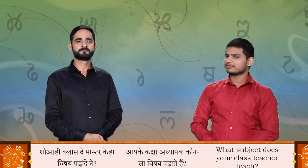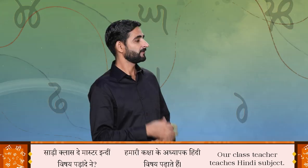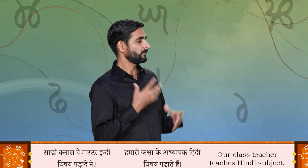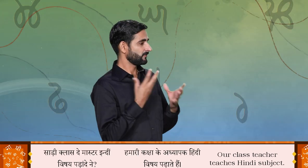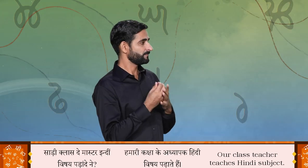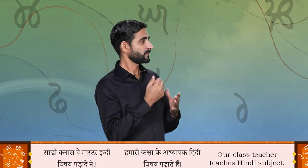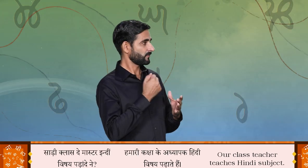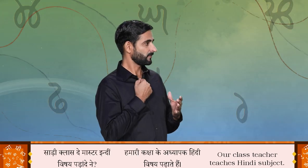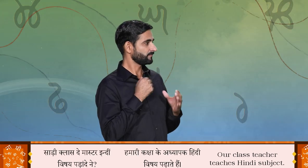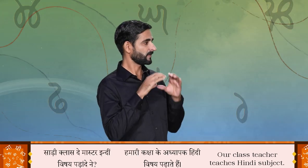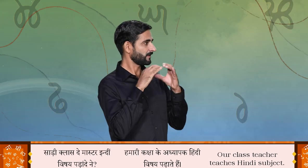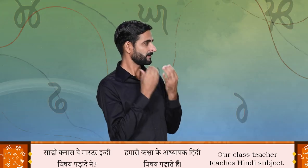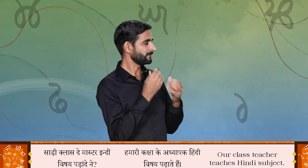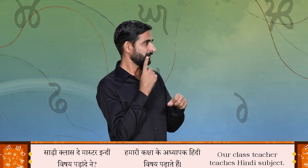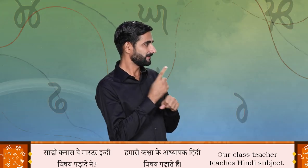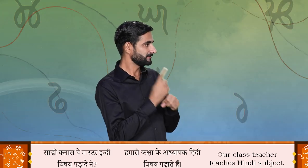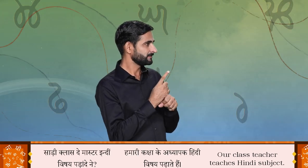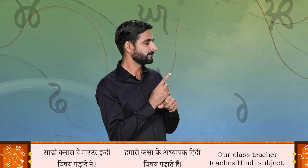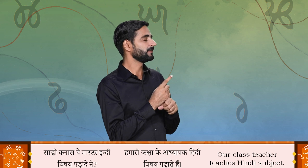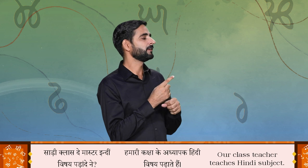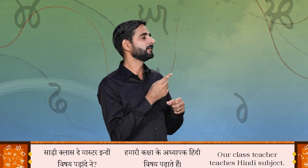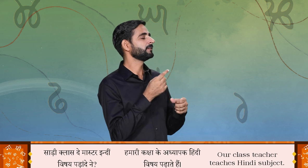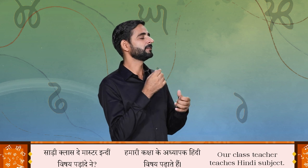साड़ी कलास दे मास्टर इंदी विशे पढ़ान देने